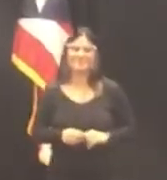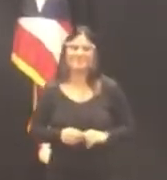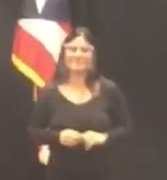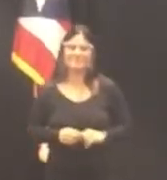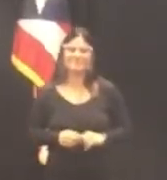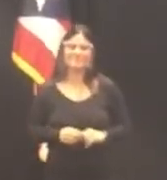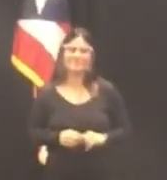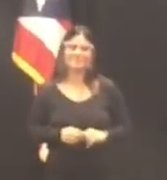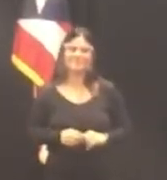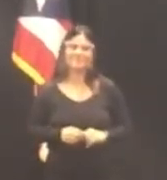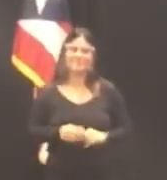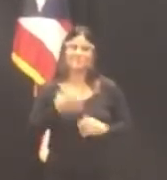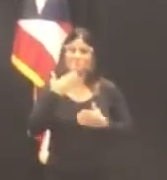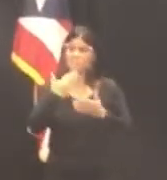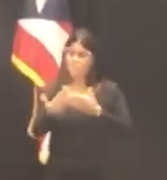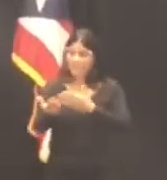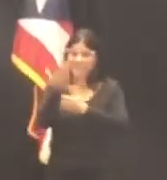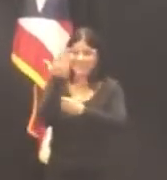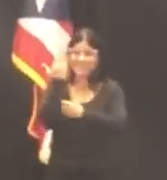Buenos días a todas y a todos.